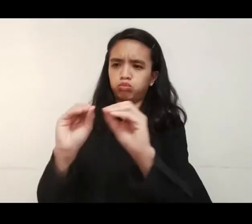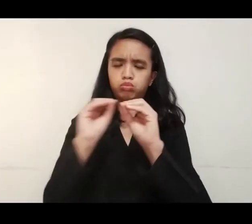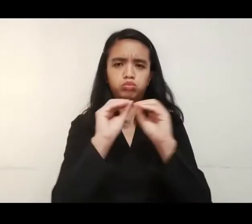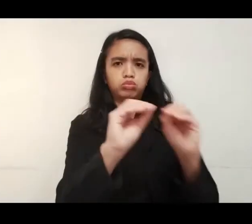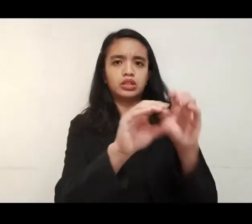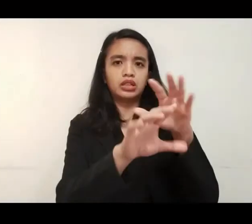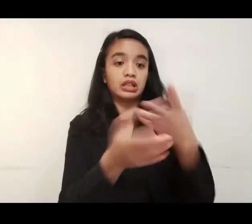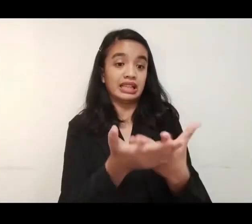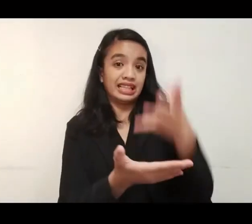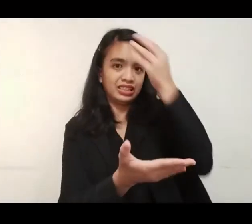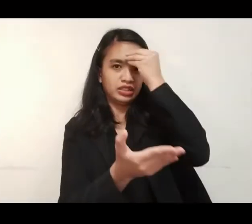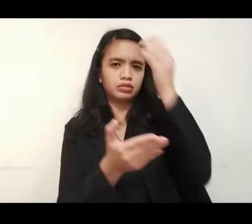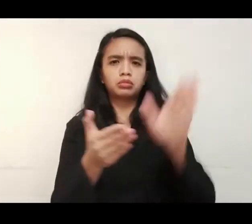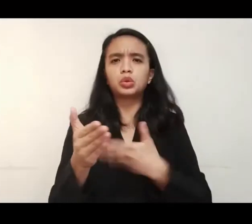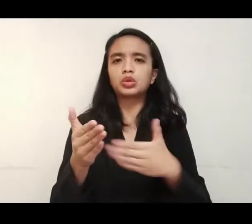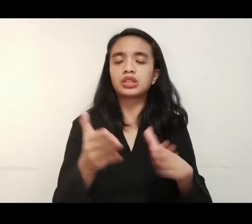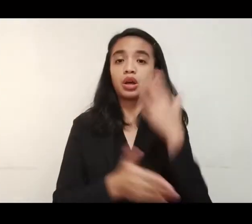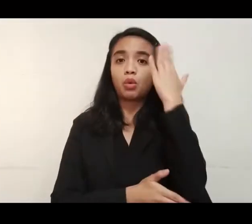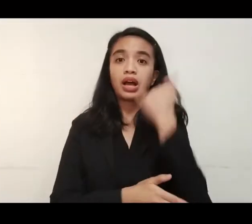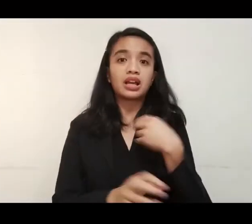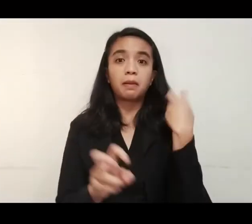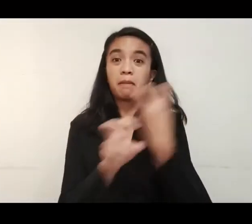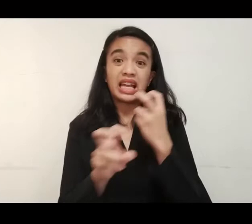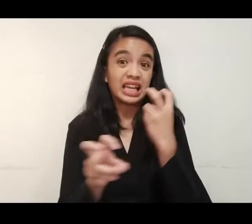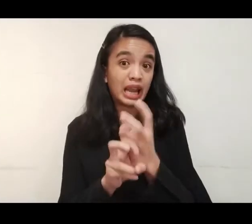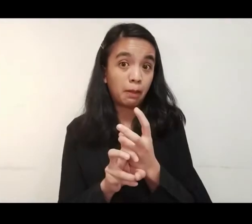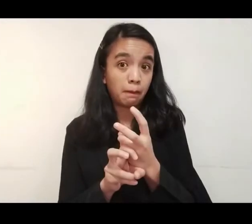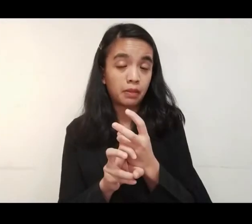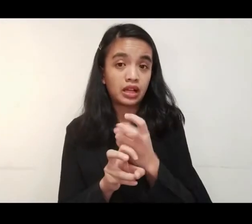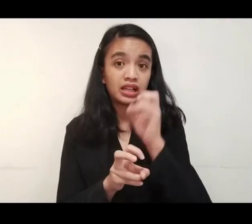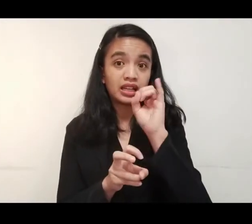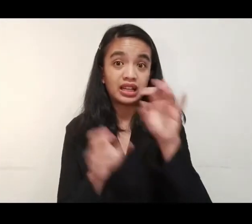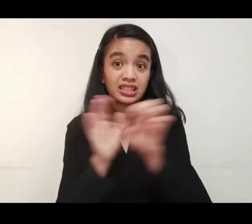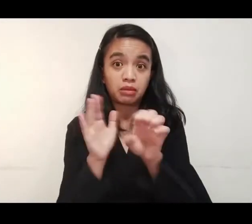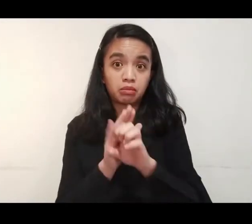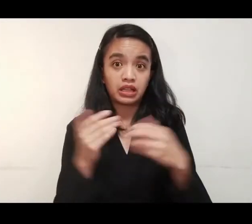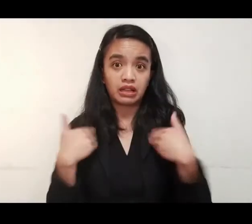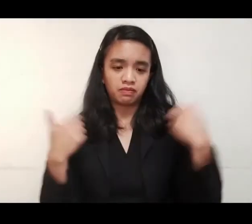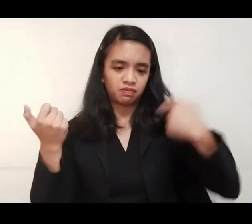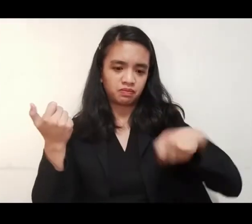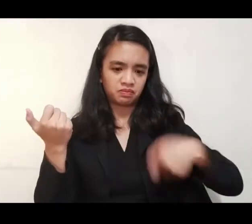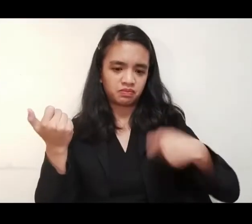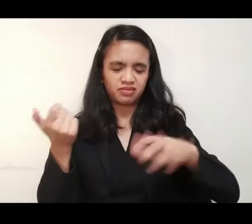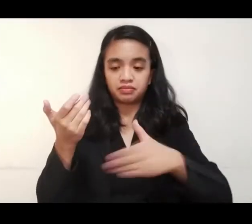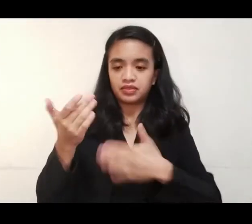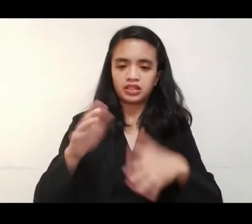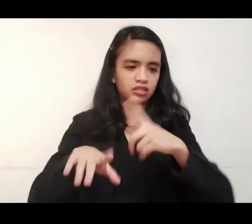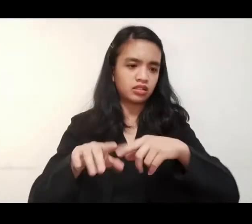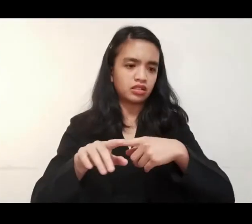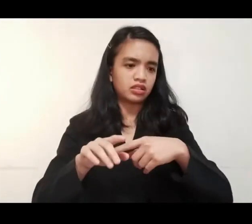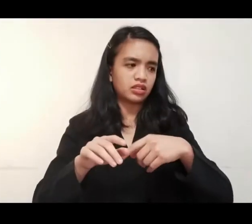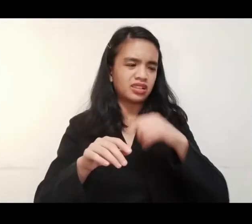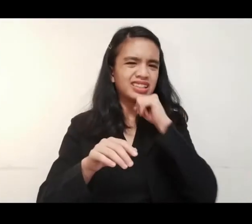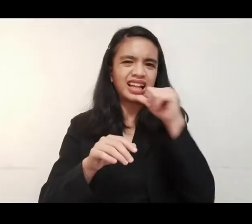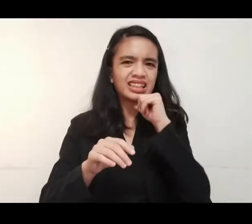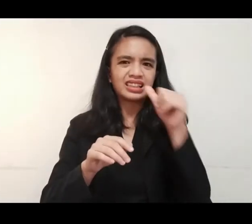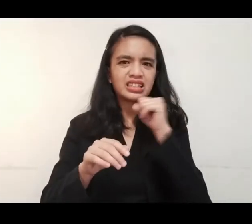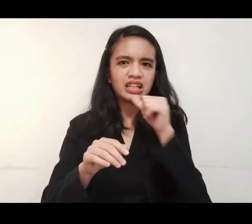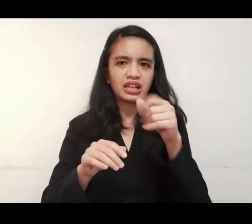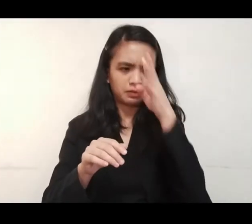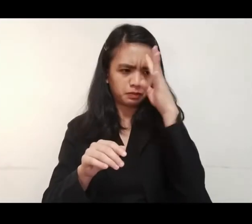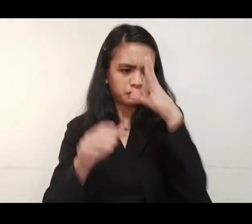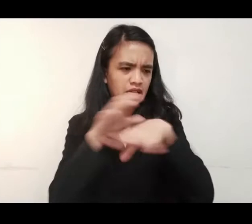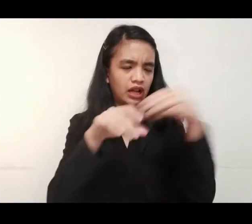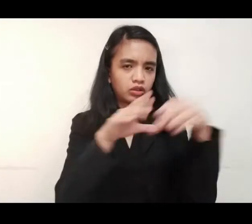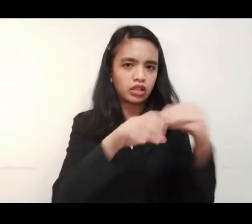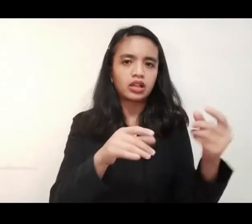anak. Sinasanay ko sila na matuto sa musika kasi mahirap yung misan kung may banda kaya taga kung saan-saan